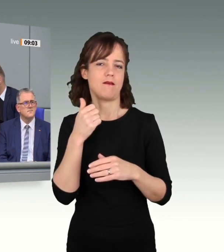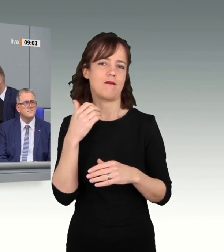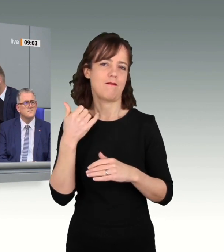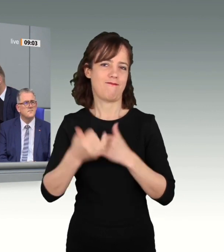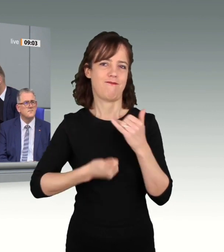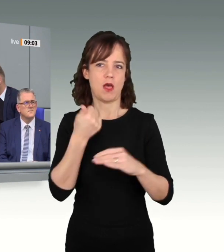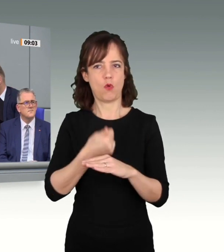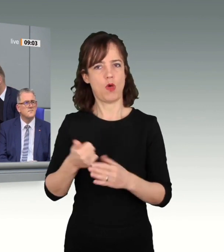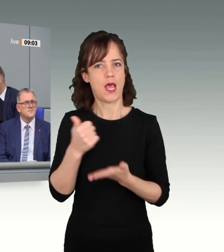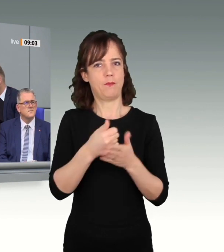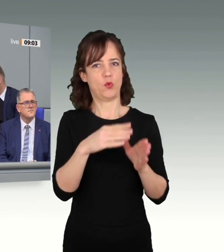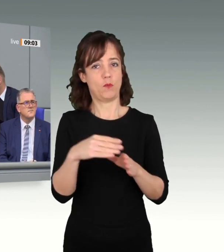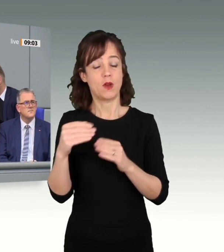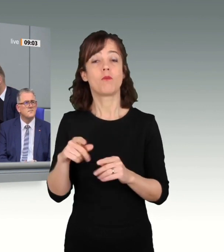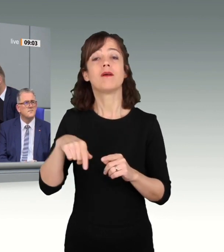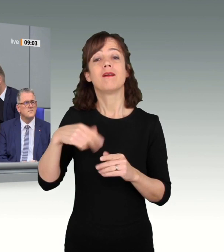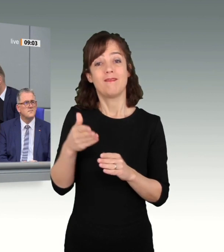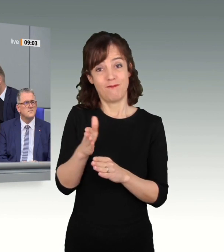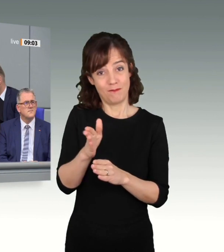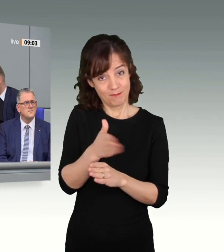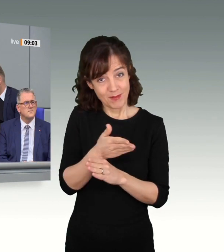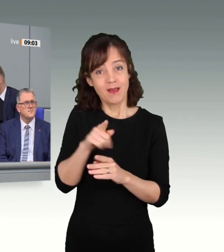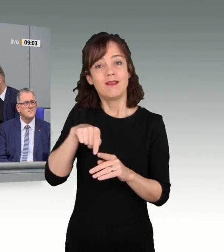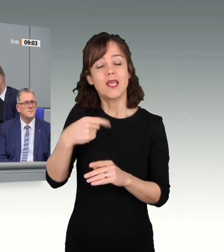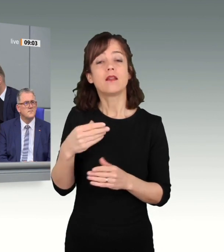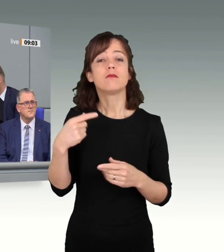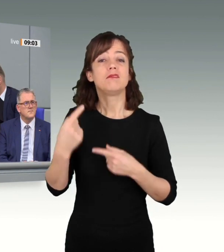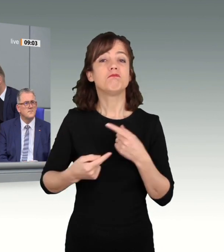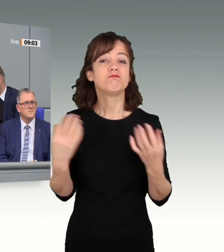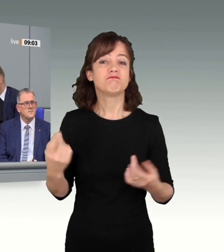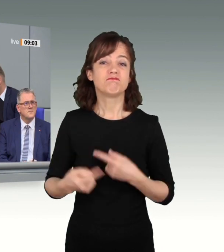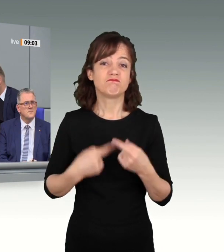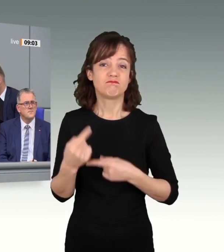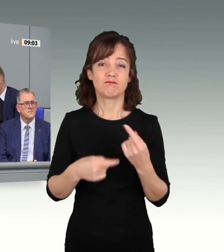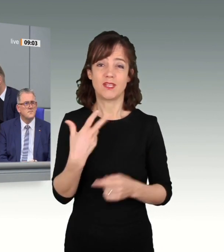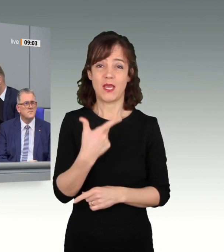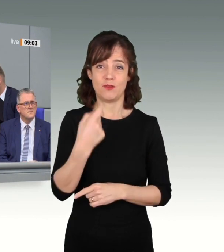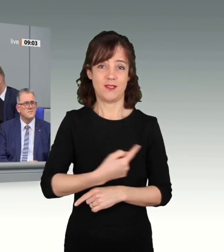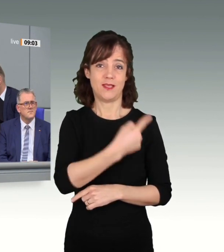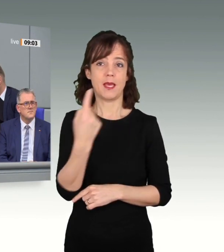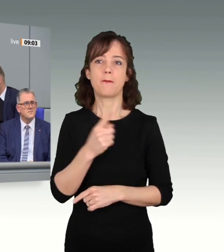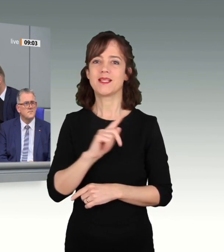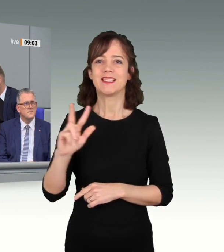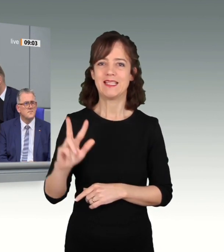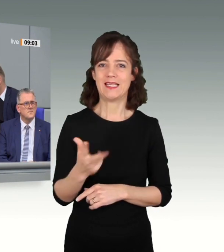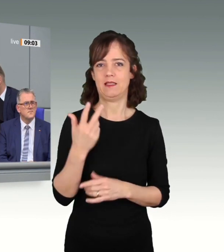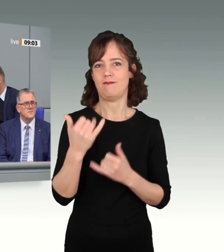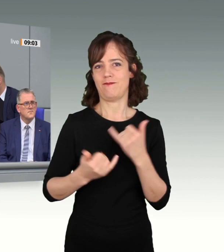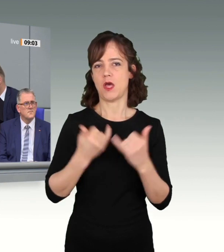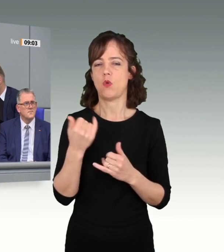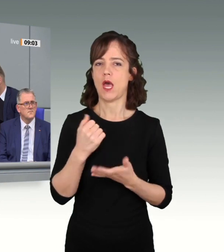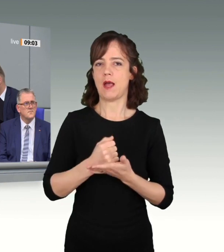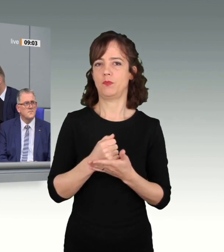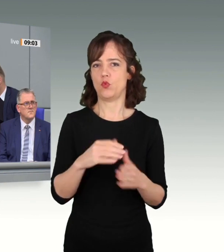Nach Rita Süssmuth dauerte es sogar 23 Jahre, bis zur dritten Bundestagspräsidentin. Heute nehmen